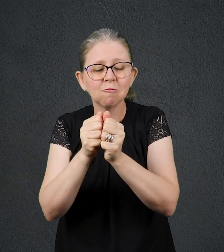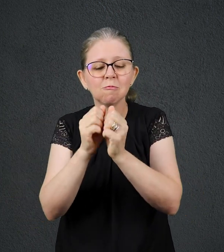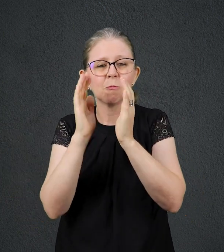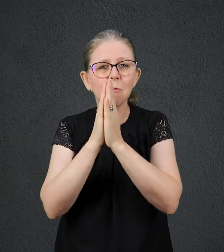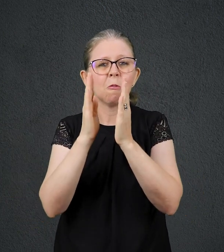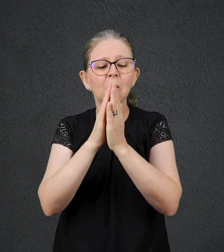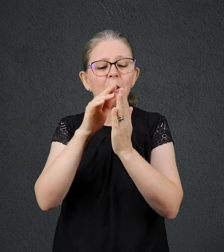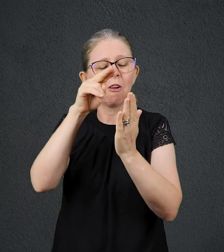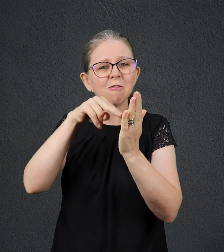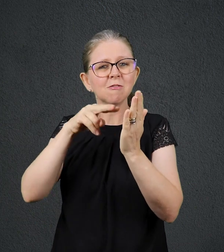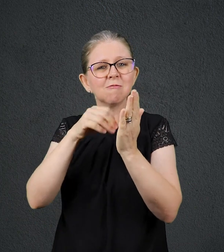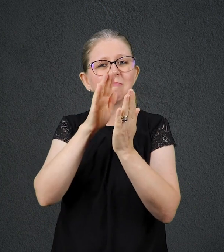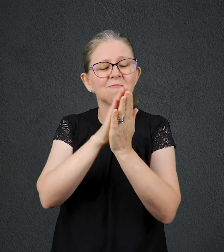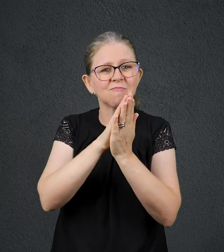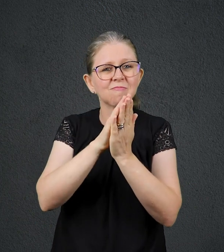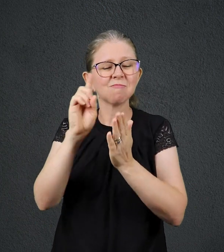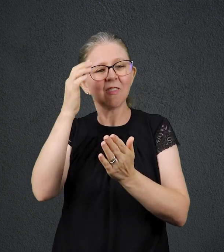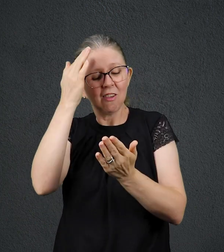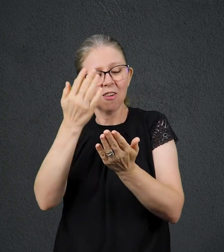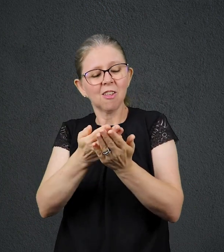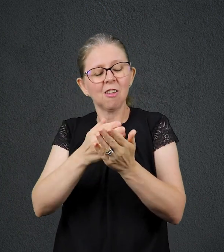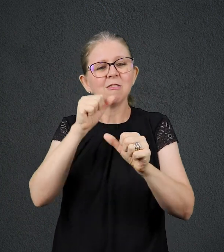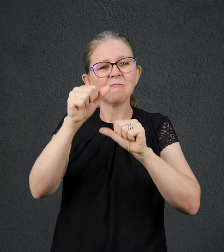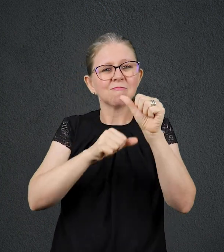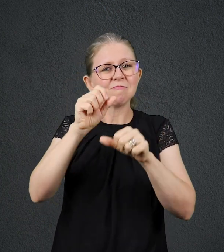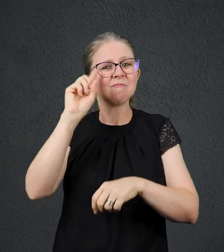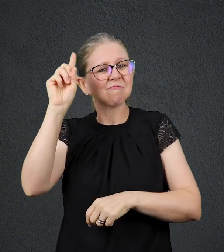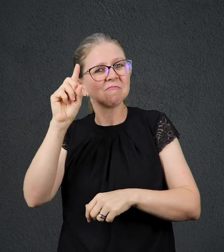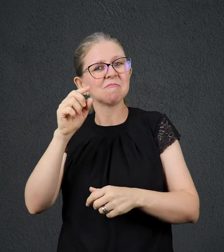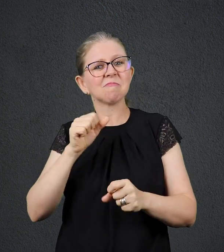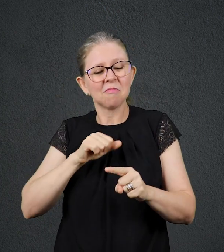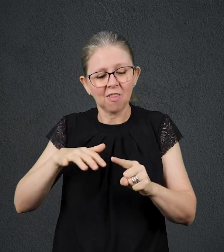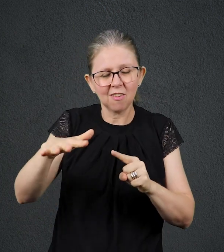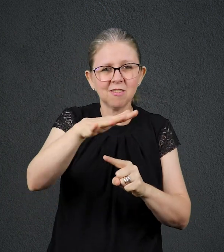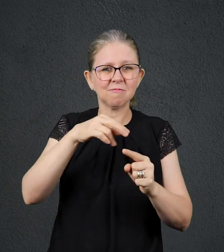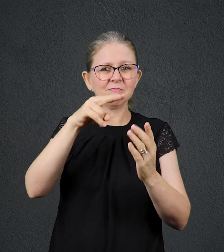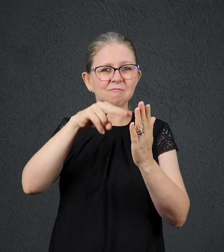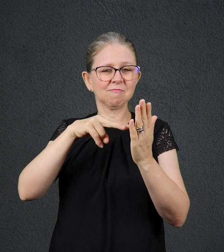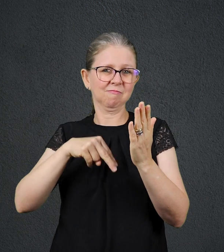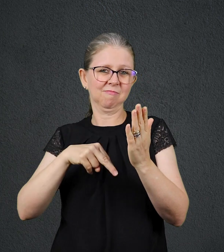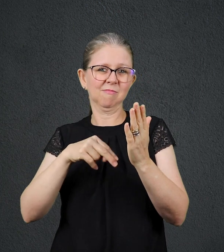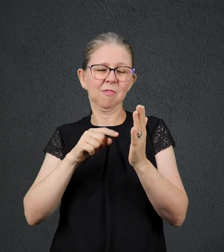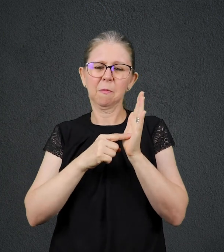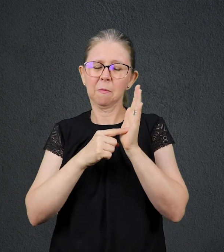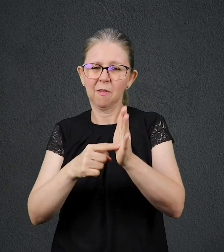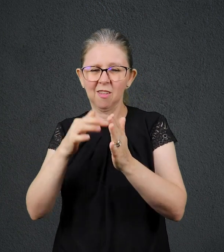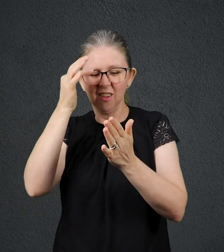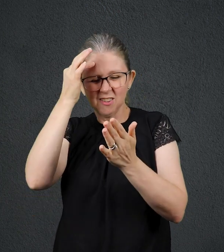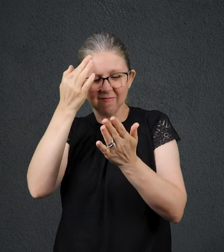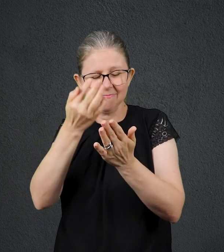situação. A leitura bíblica mostra que confiança e firmeza são aspectos essenciais e inseparáveis da